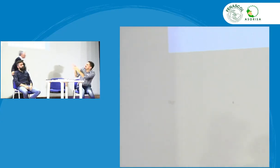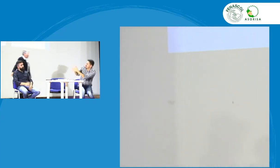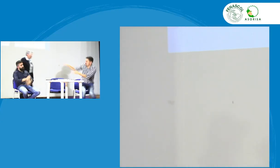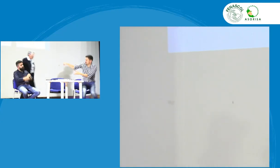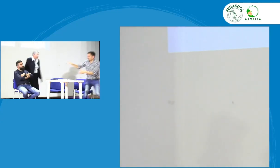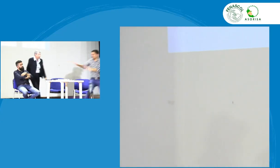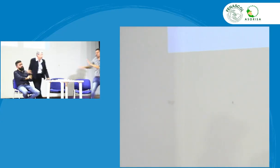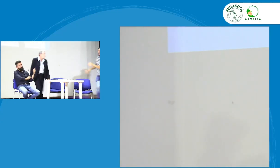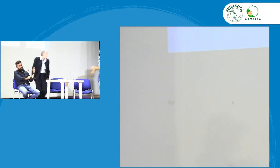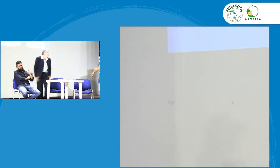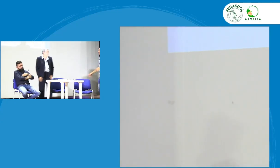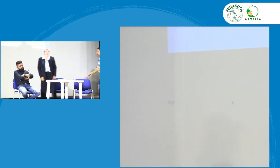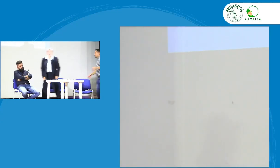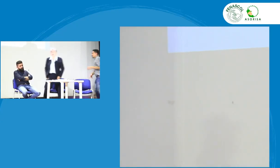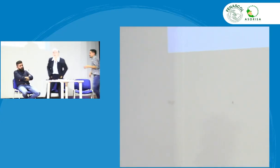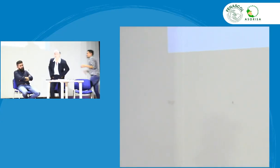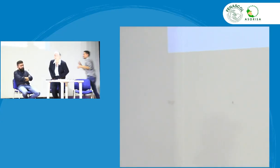bueno adicional a eso